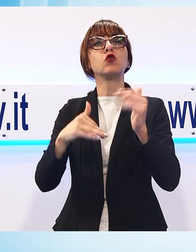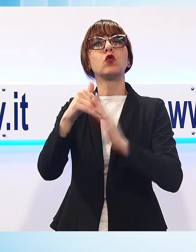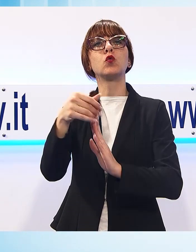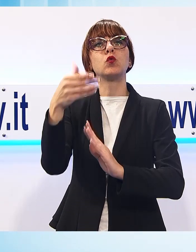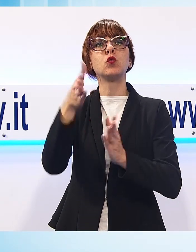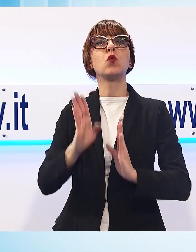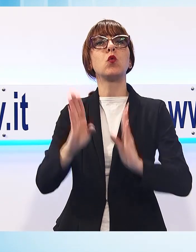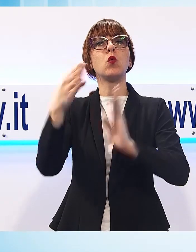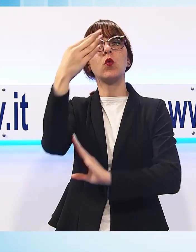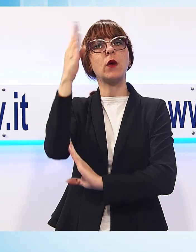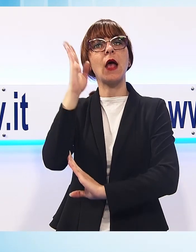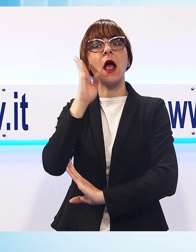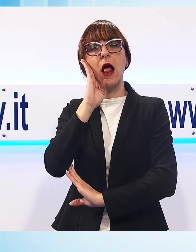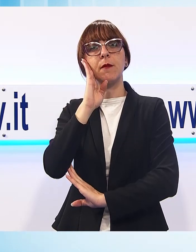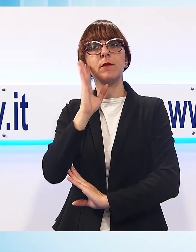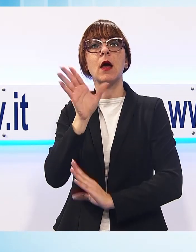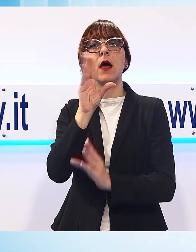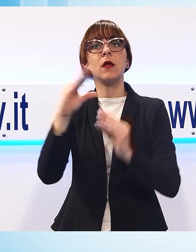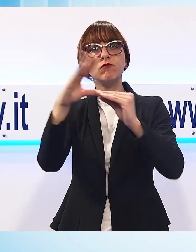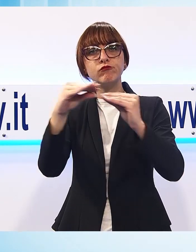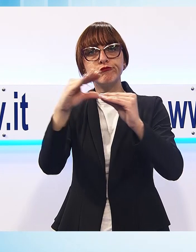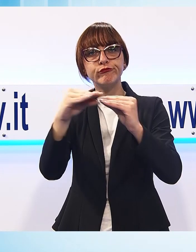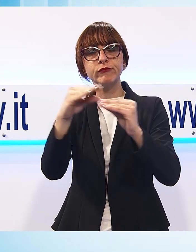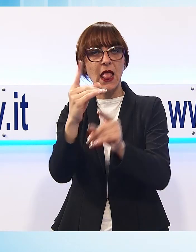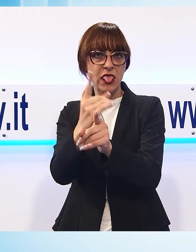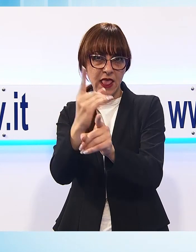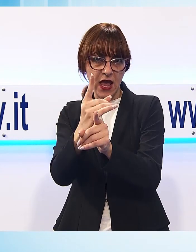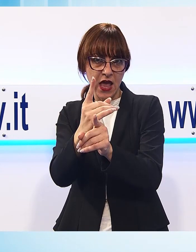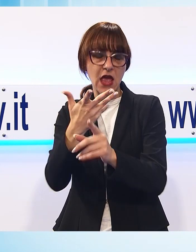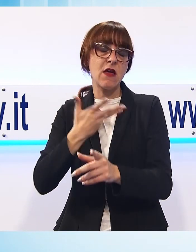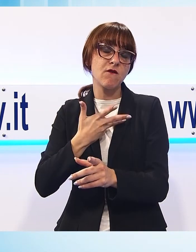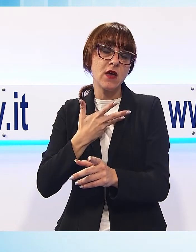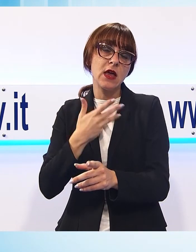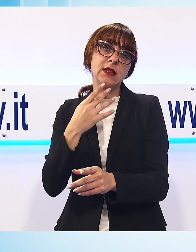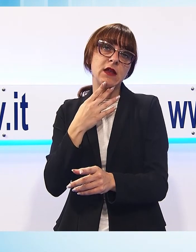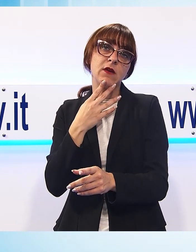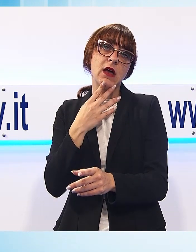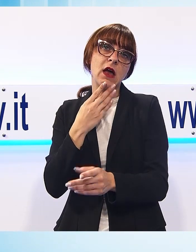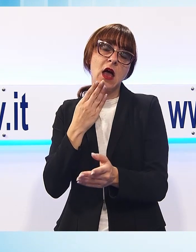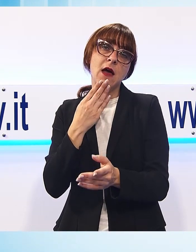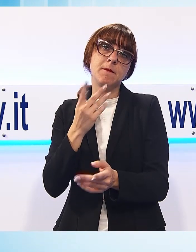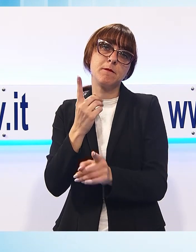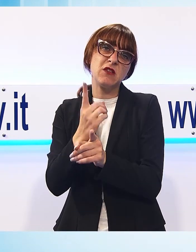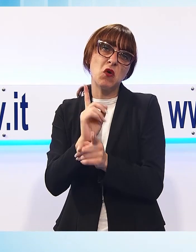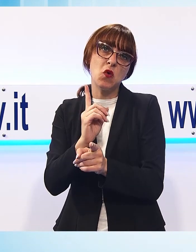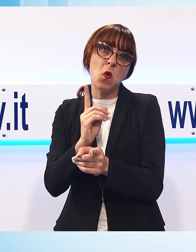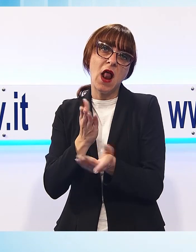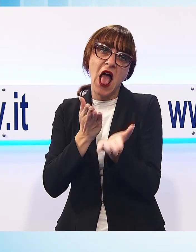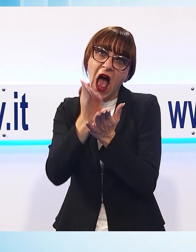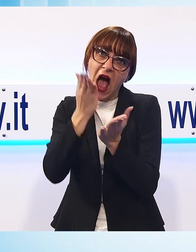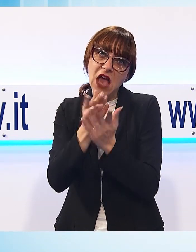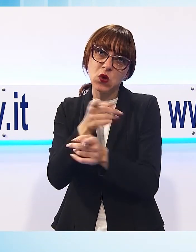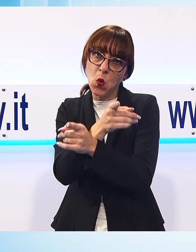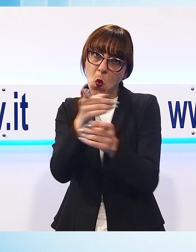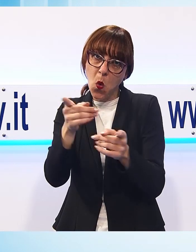necessario favorire sia dal punto di vista burocratico sia dal punto di vista dei finanziamenti un rilancio delle strutture alberghiere